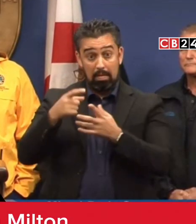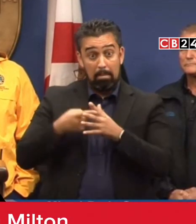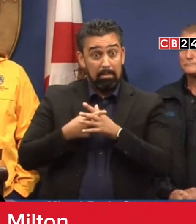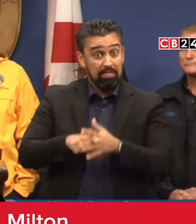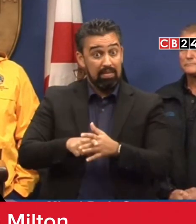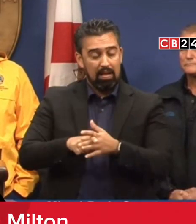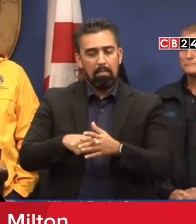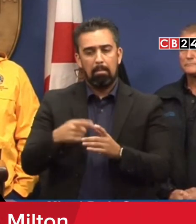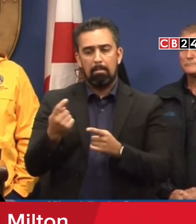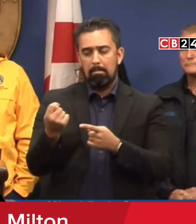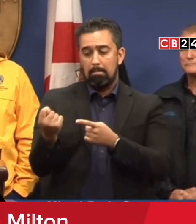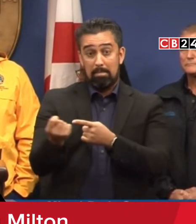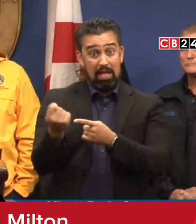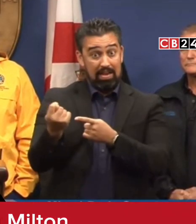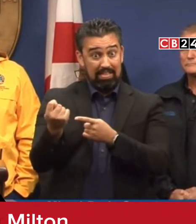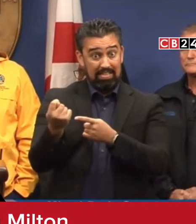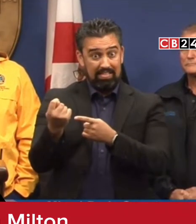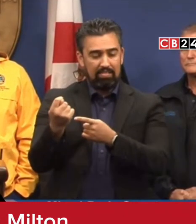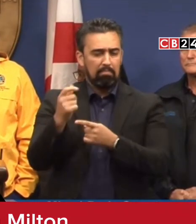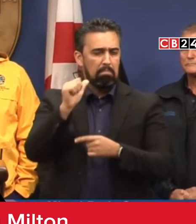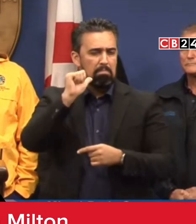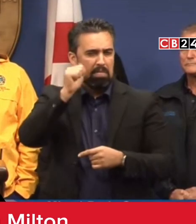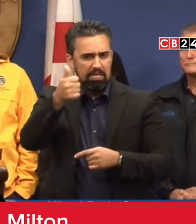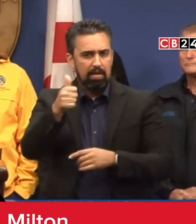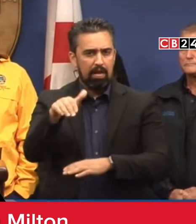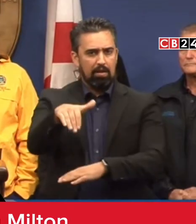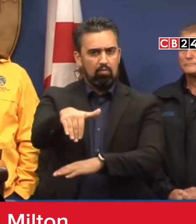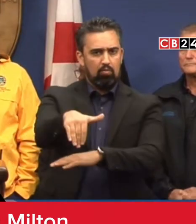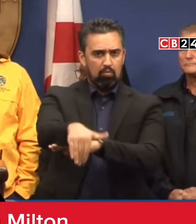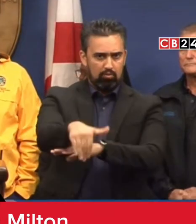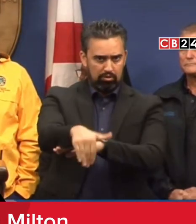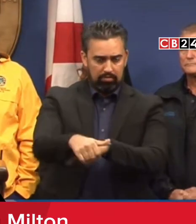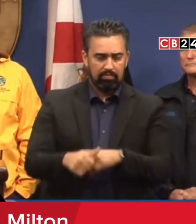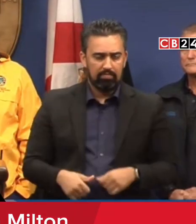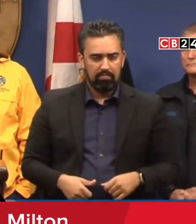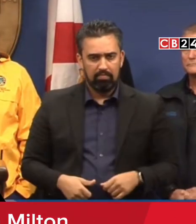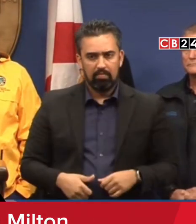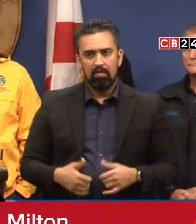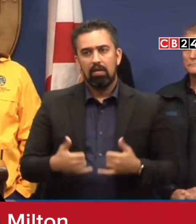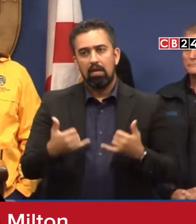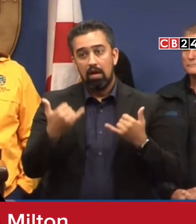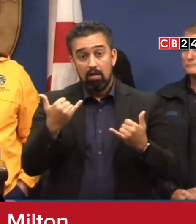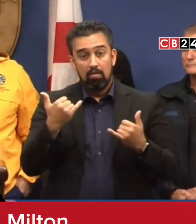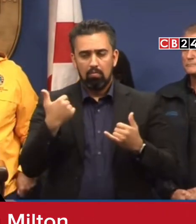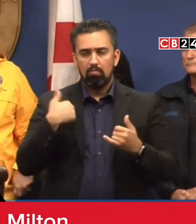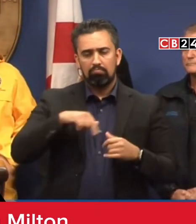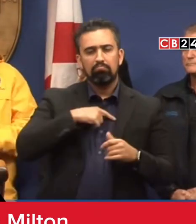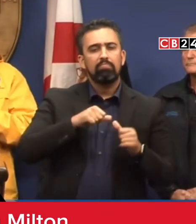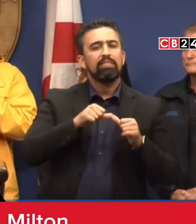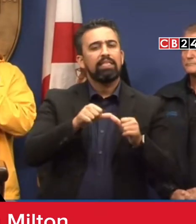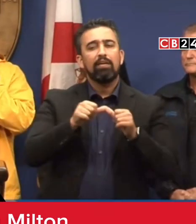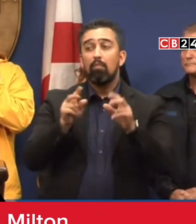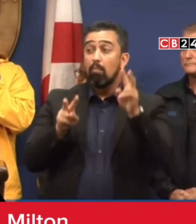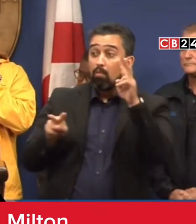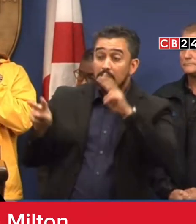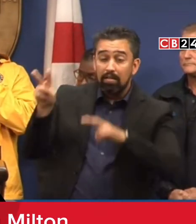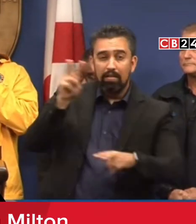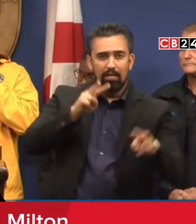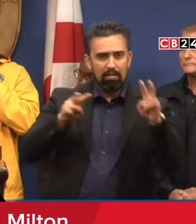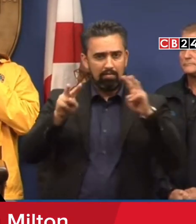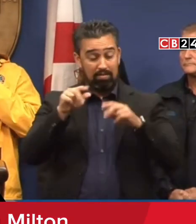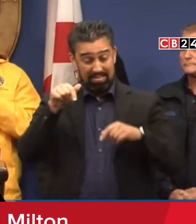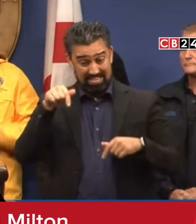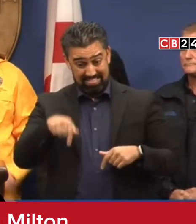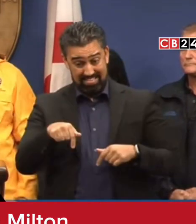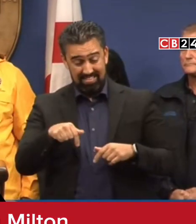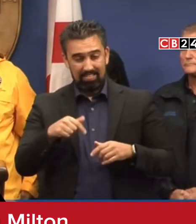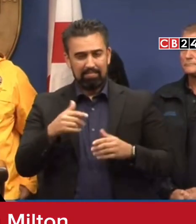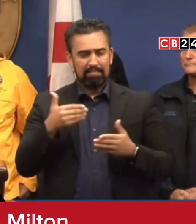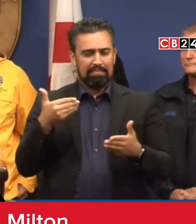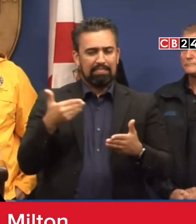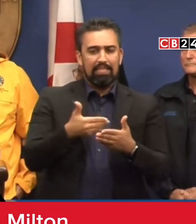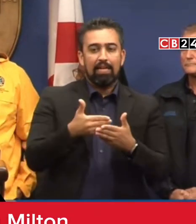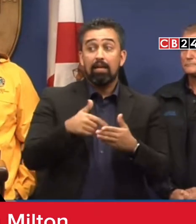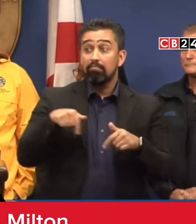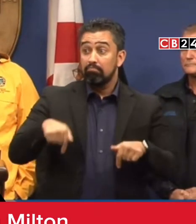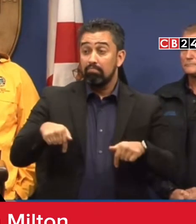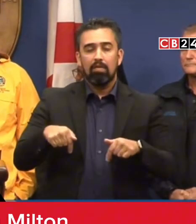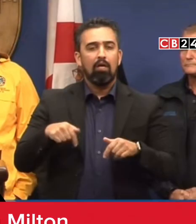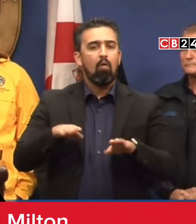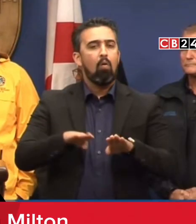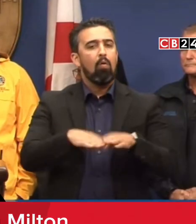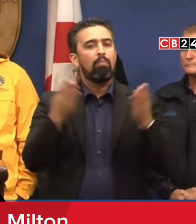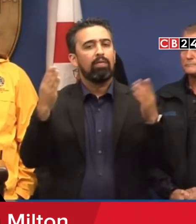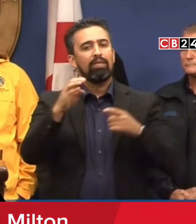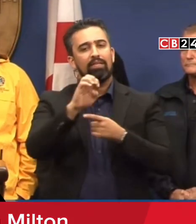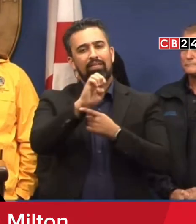por la noche mañana. Mientras seguimos monitoreando la tormenta de cerca, el Centro de Operaciones de